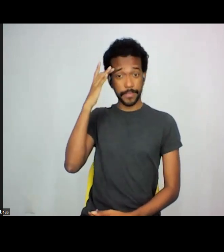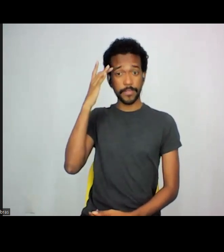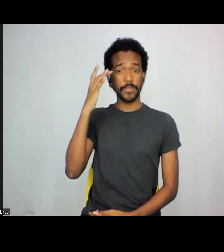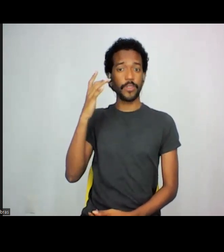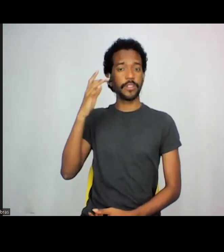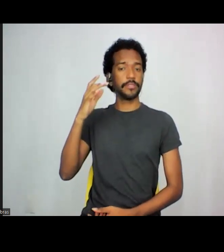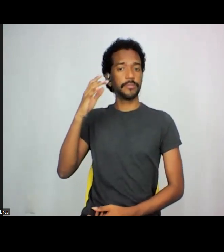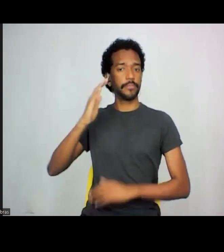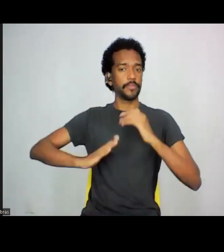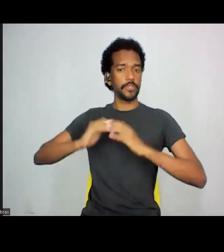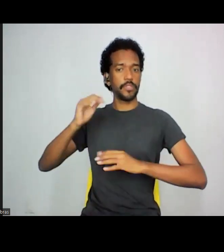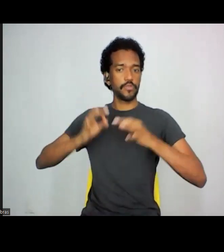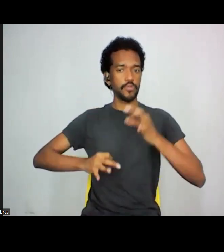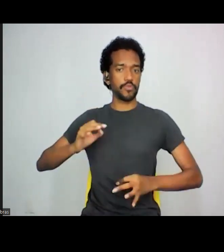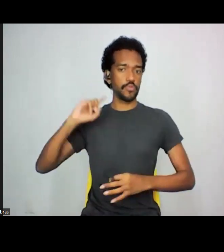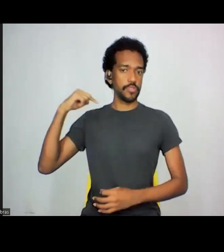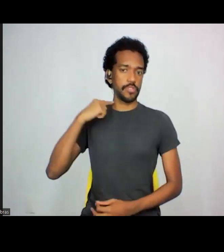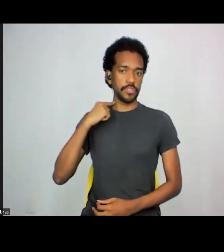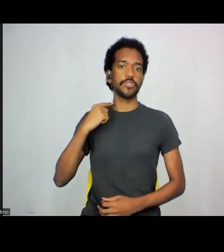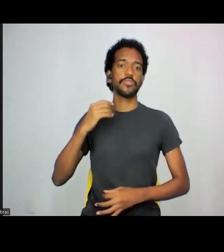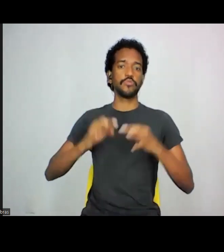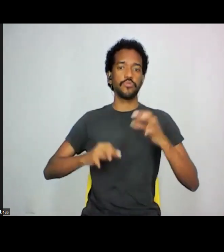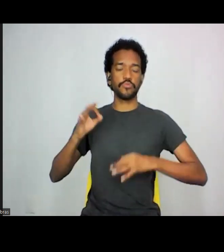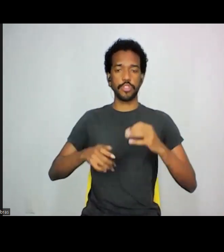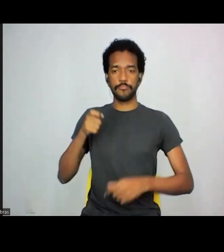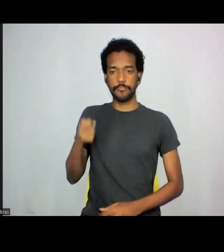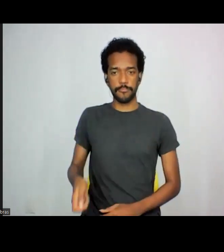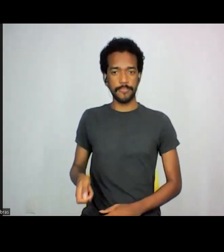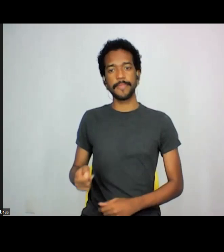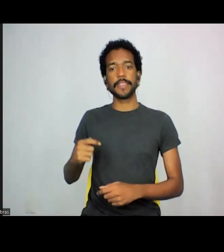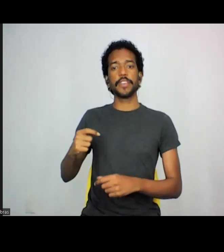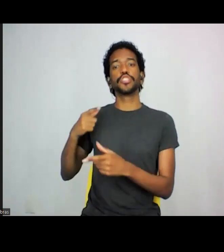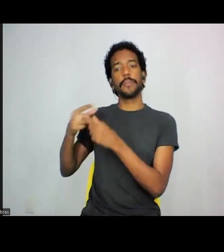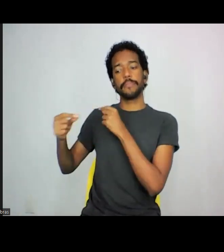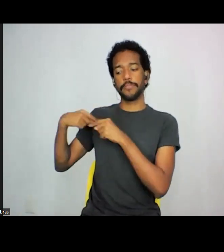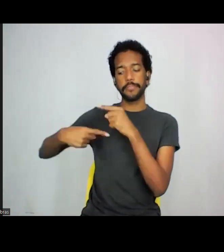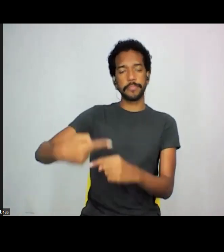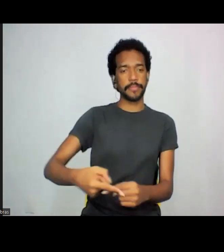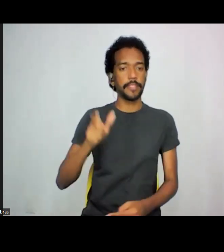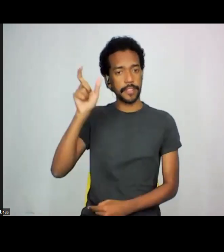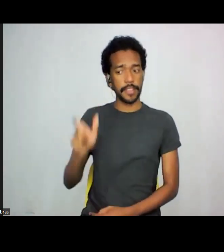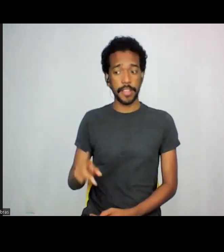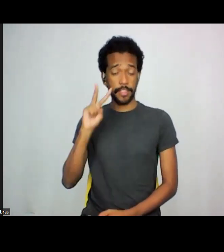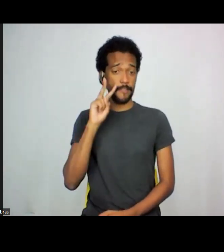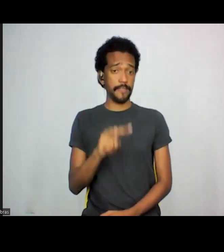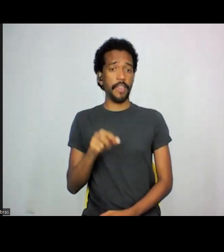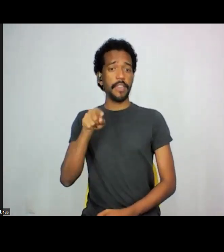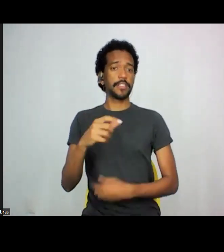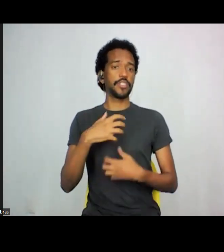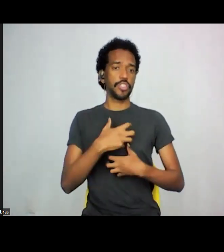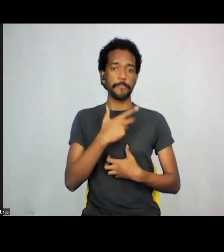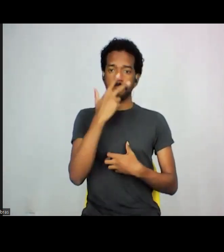juiz, né, de descendência japonesa, que ele, ele vê como, uma forma de